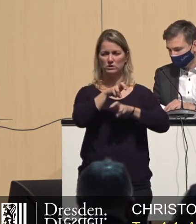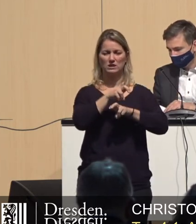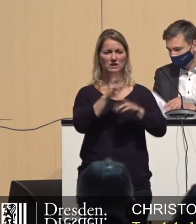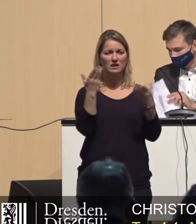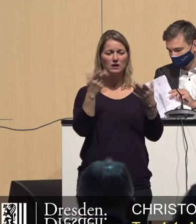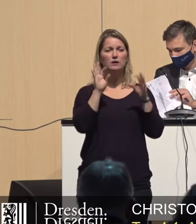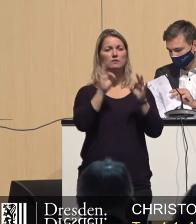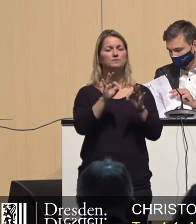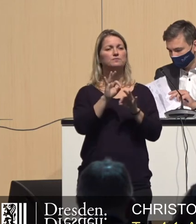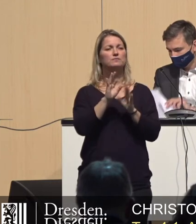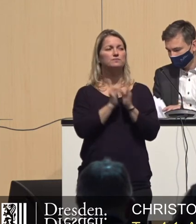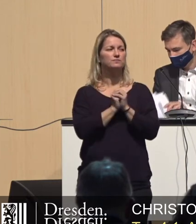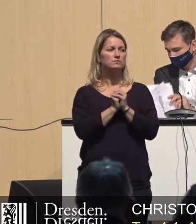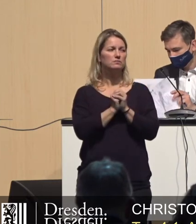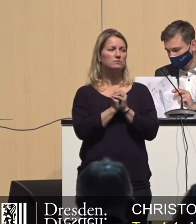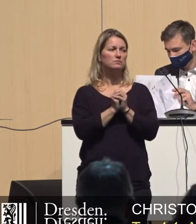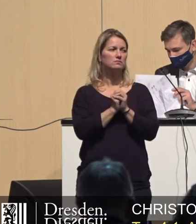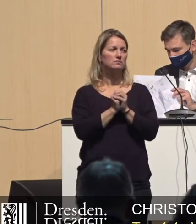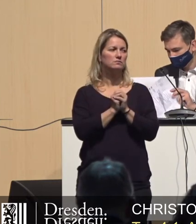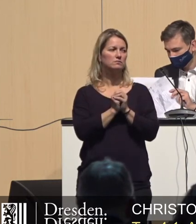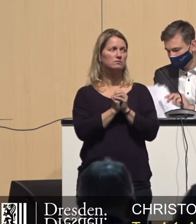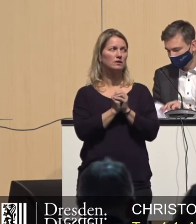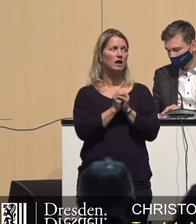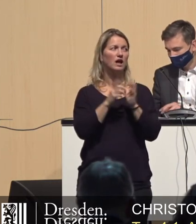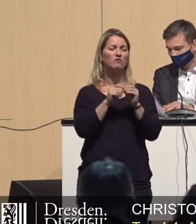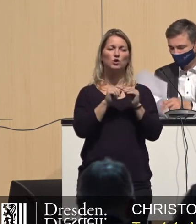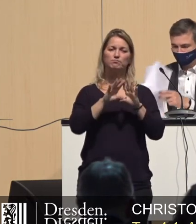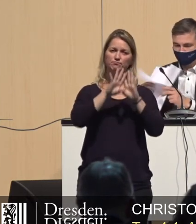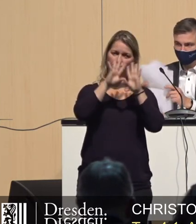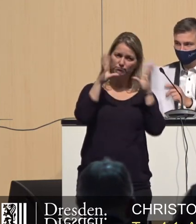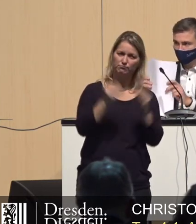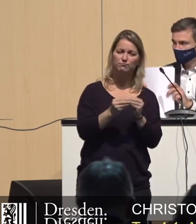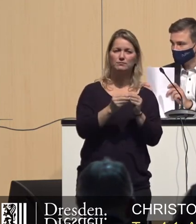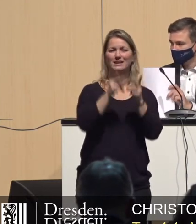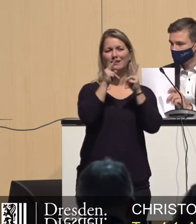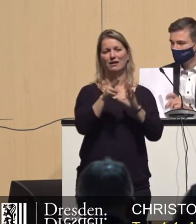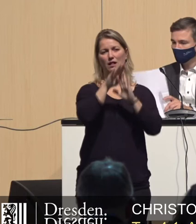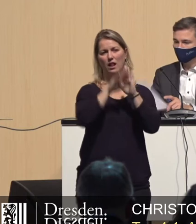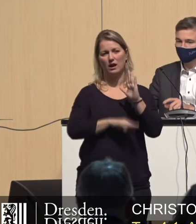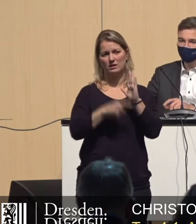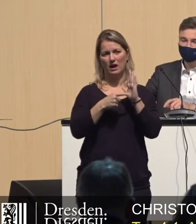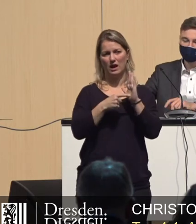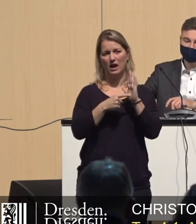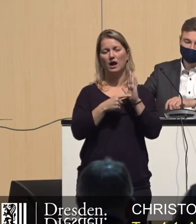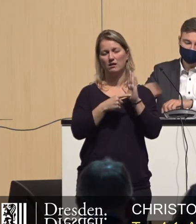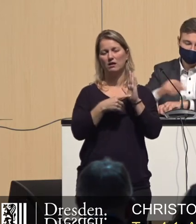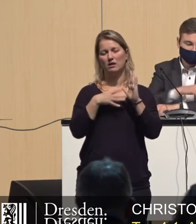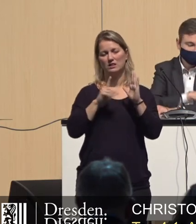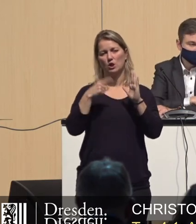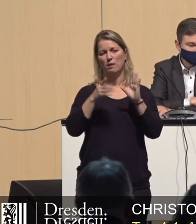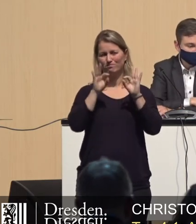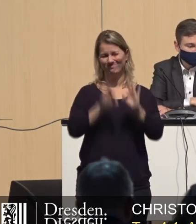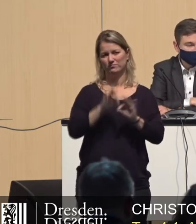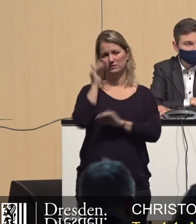Vorlage beziehungsweise über diese gesamte Richtlinie nochmal intensiv nachzudenken, weil wir